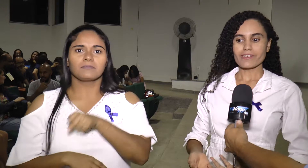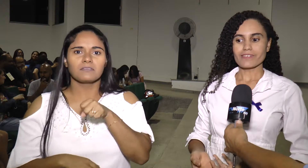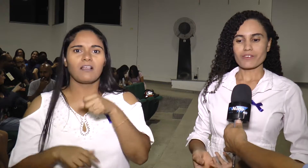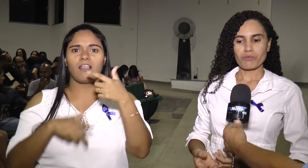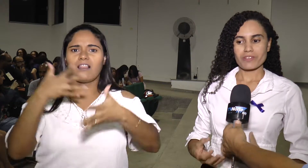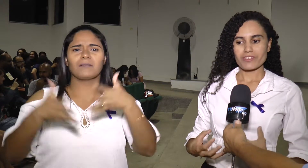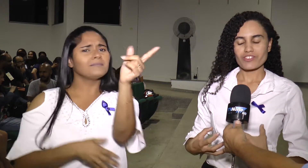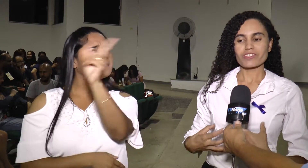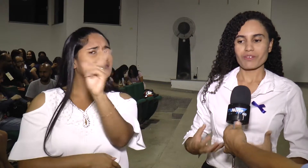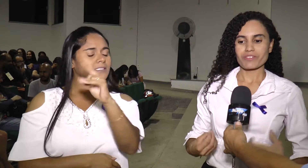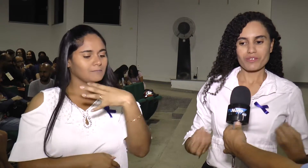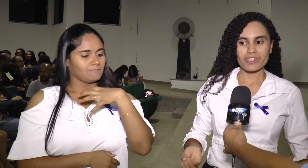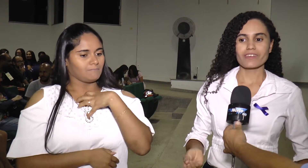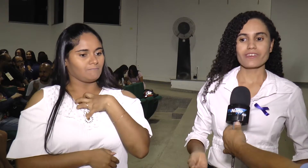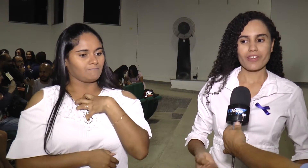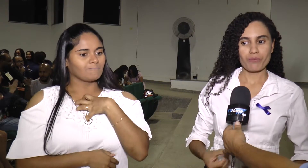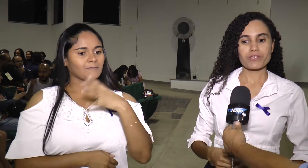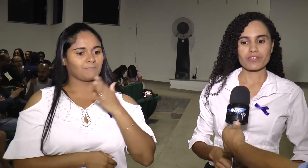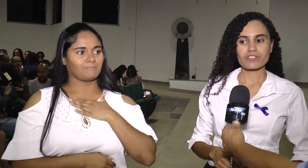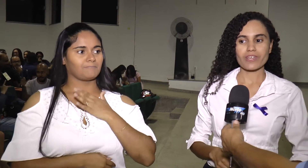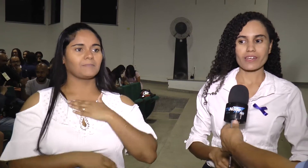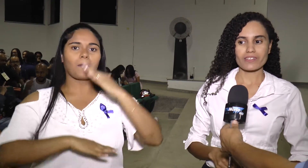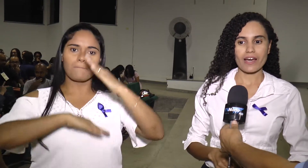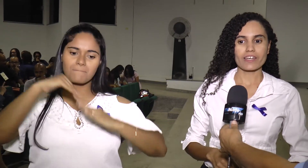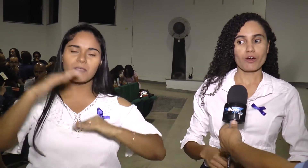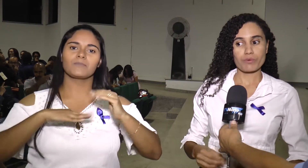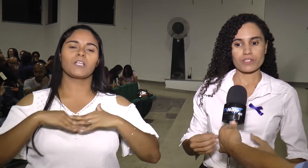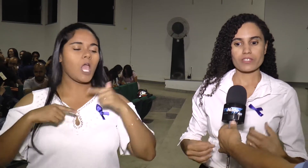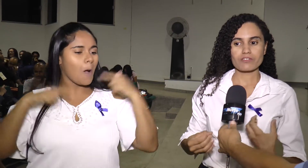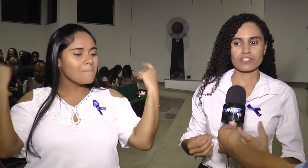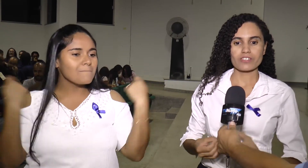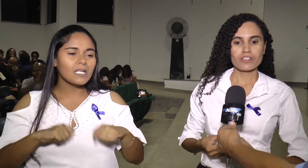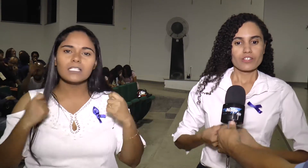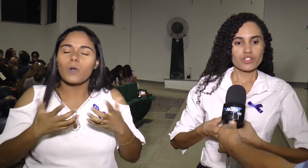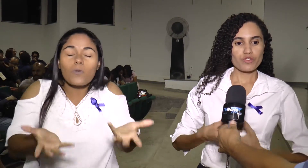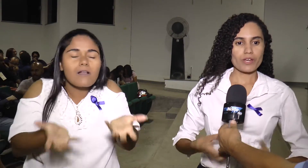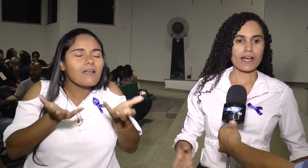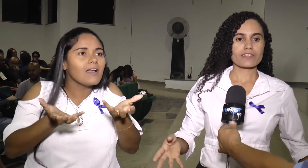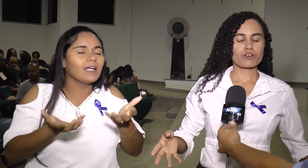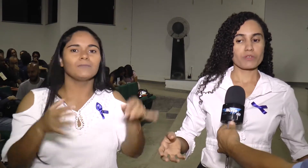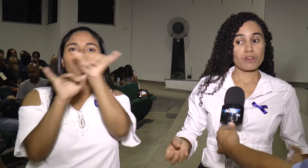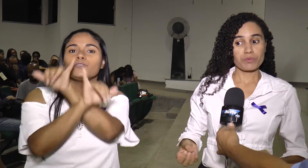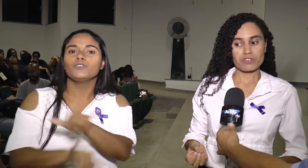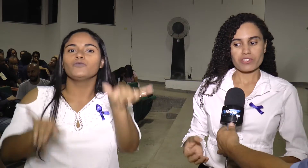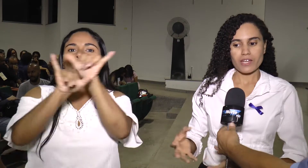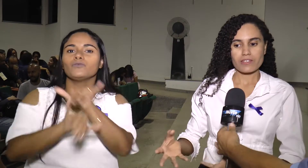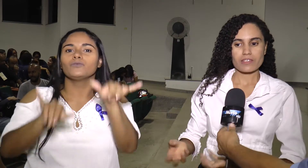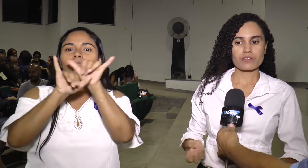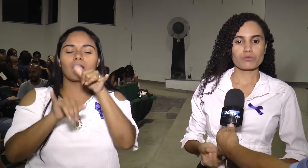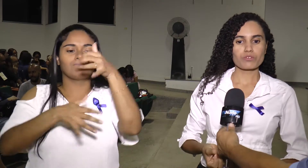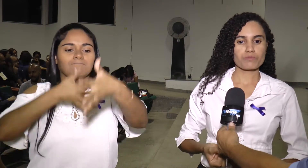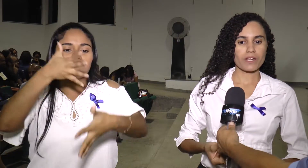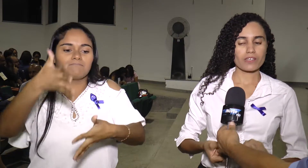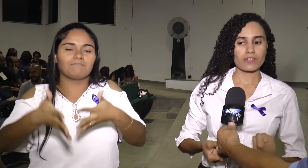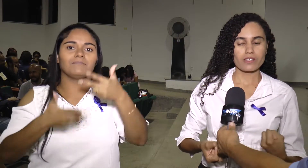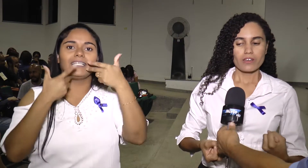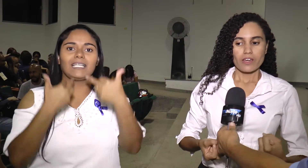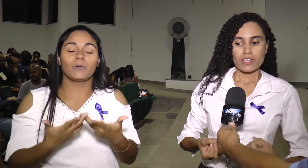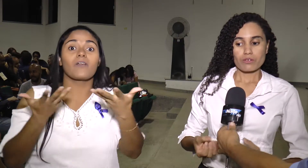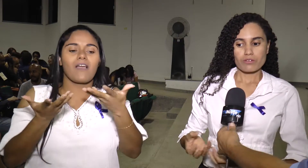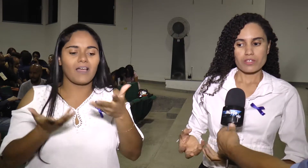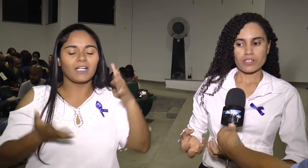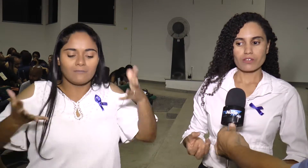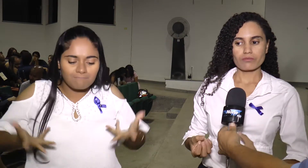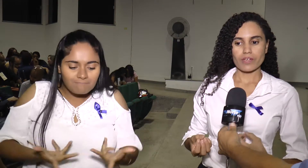entrei e comecei a sentir Não, isso aqui eu preciso de estar nessa área Eu preciso de divulgar esses comentários Eu preciso de trazer esses surdos para que